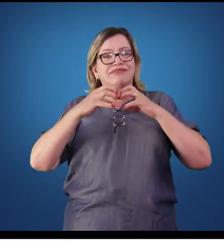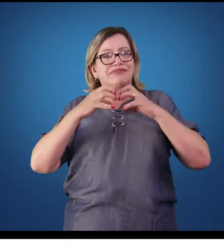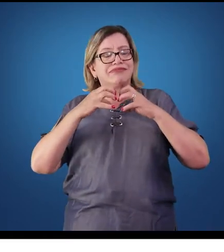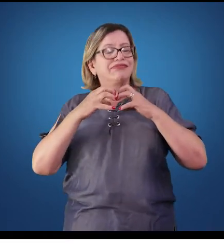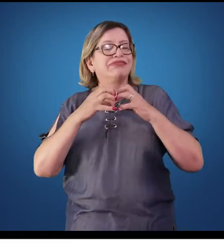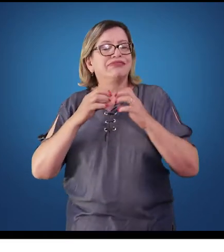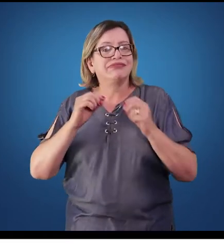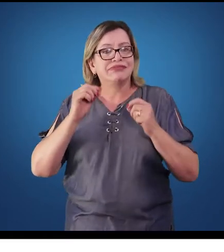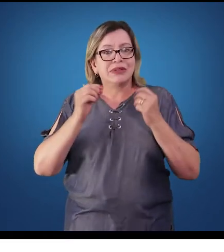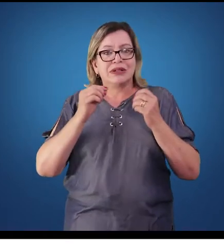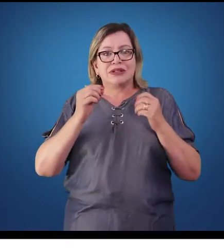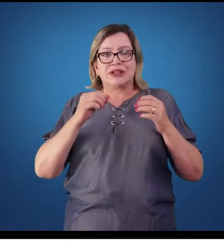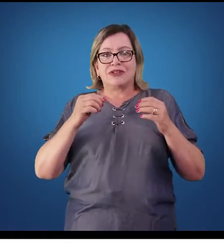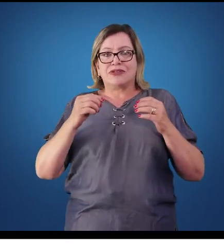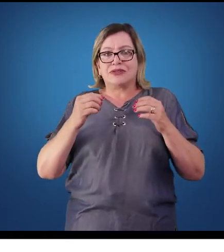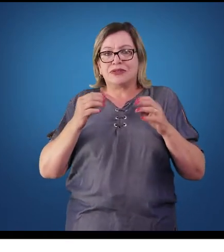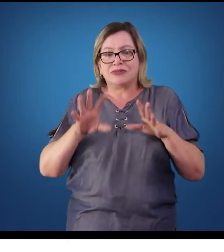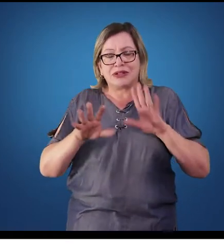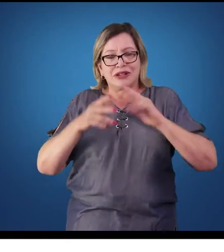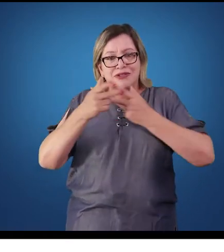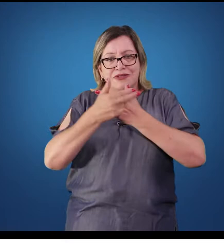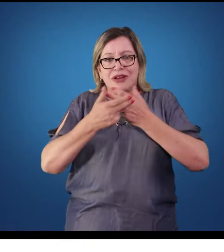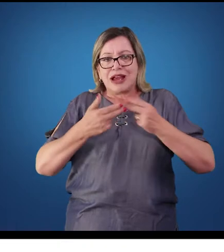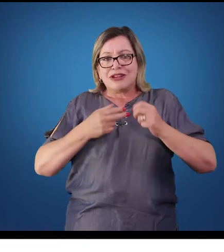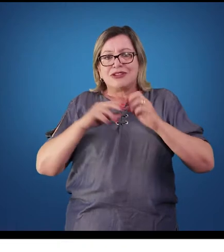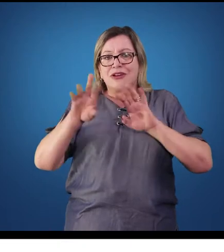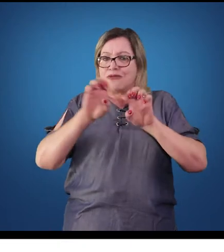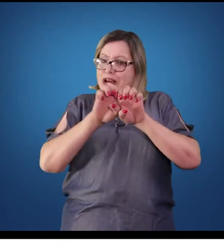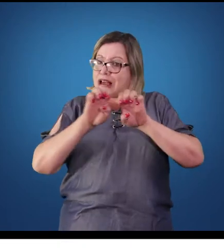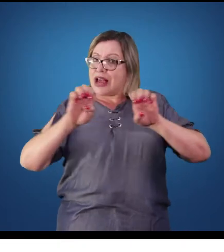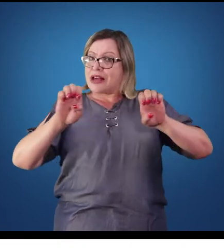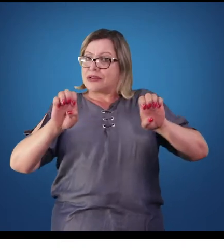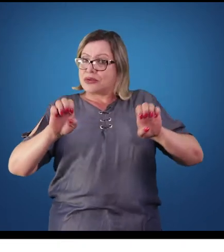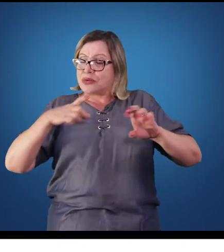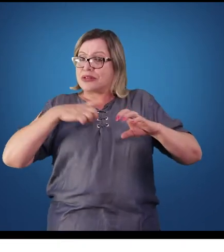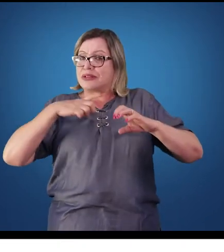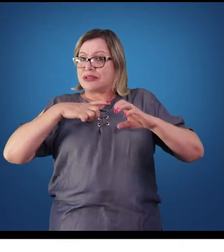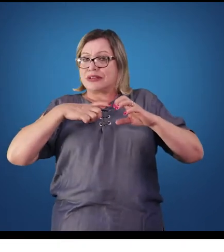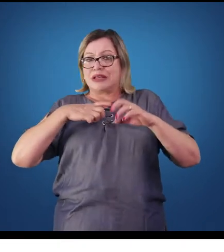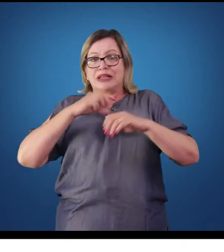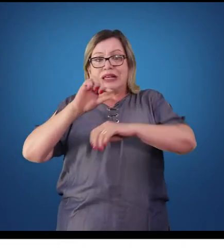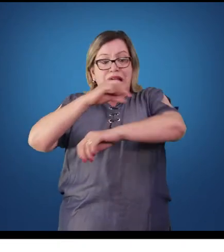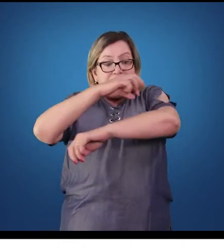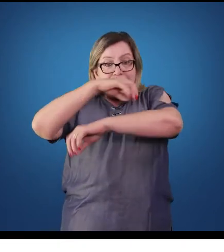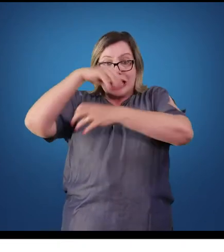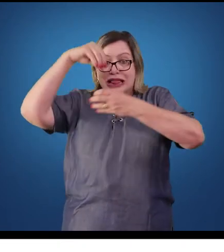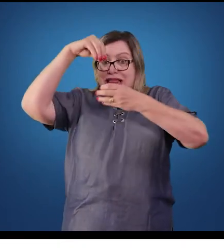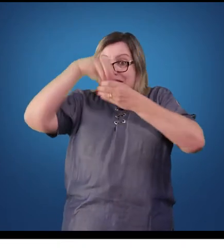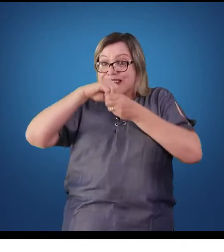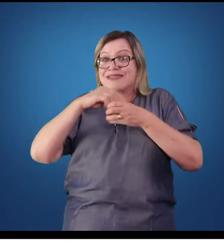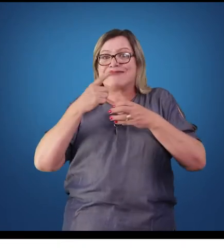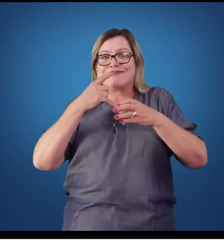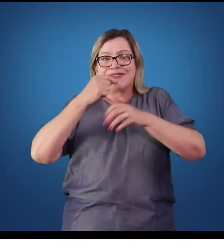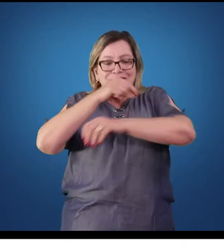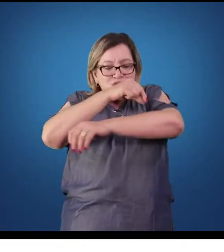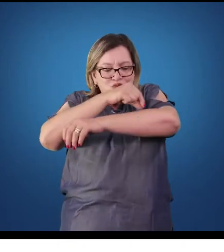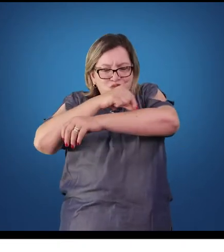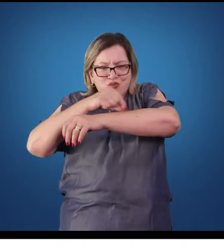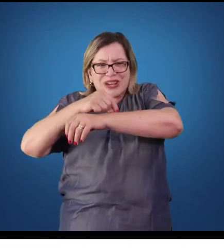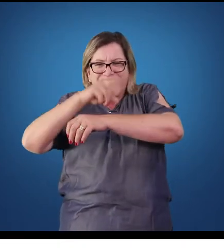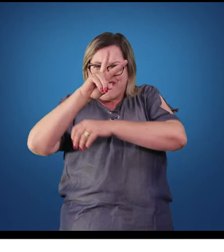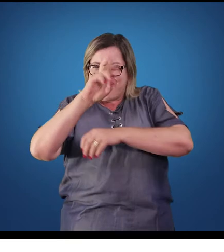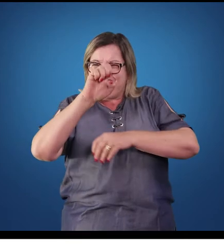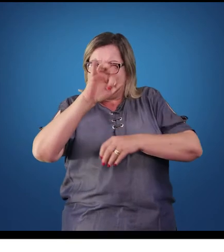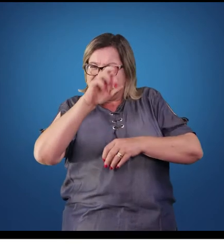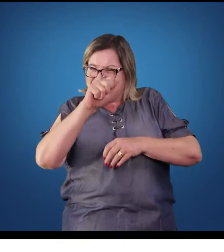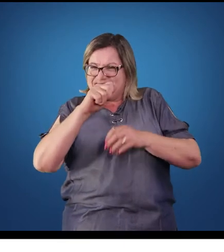neurológicos. São barorreceptores ou são estruturas posicionadas dentro das nossas artérias e veias, nas quais eles